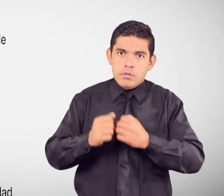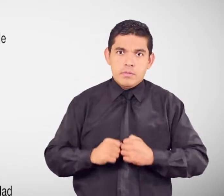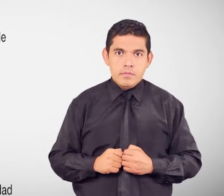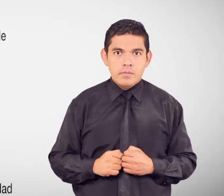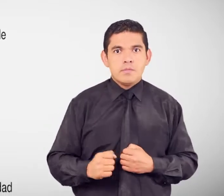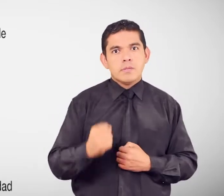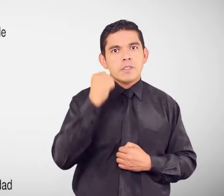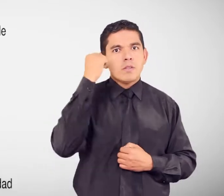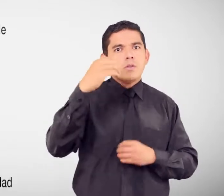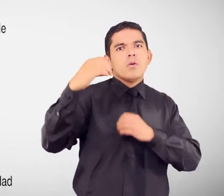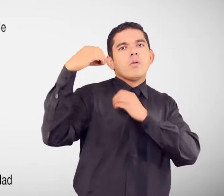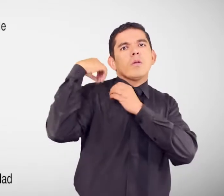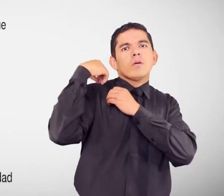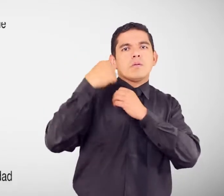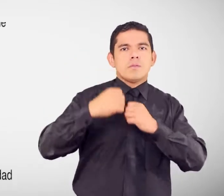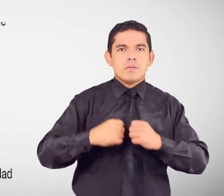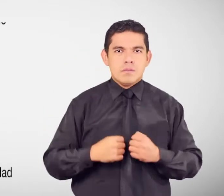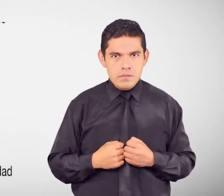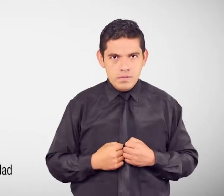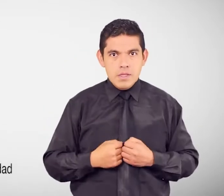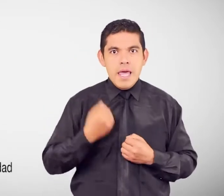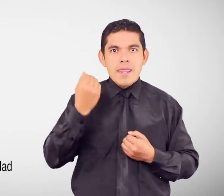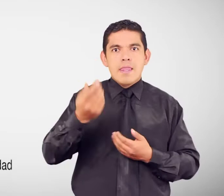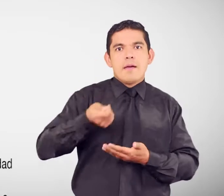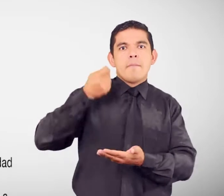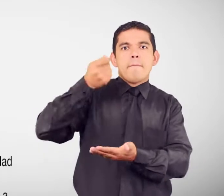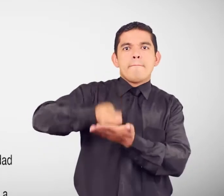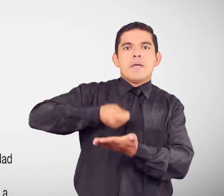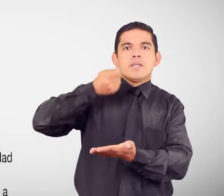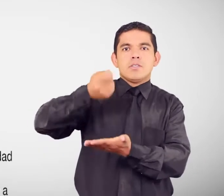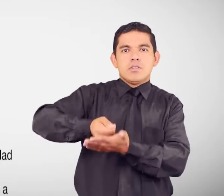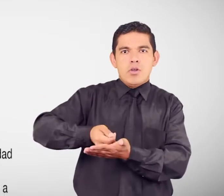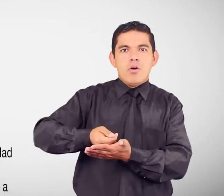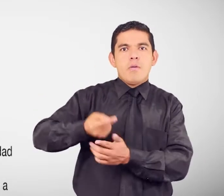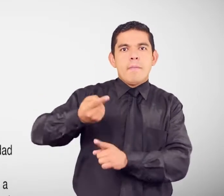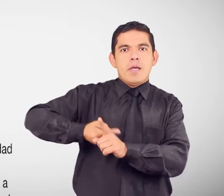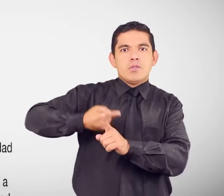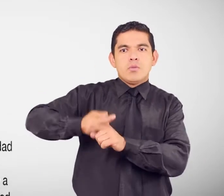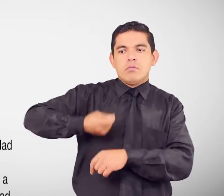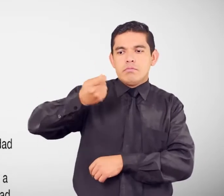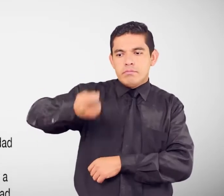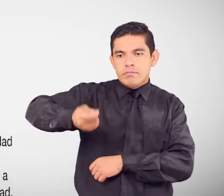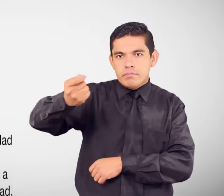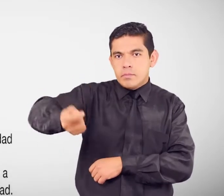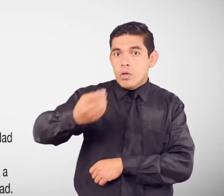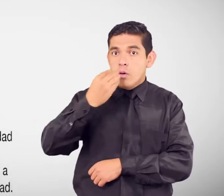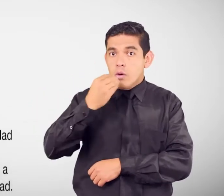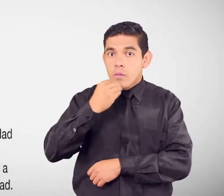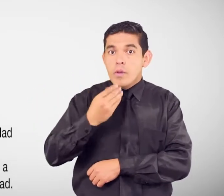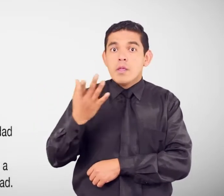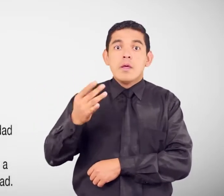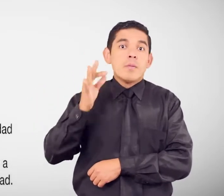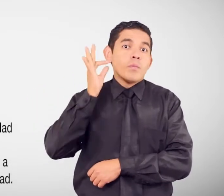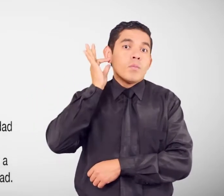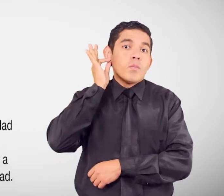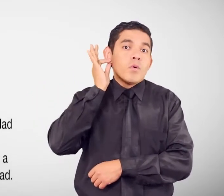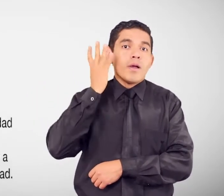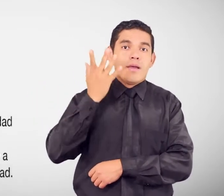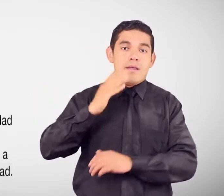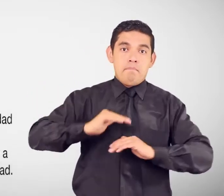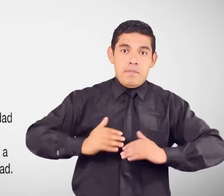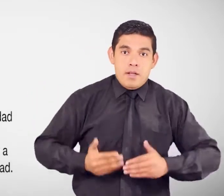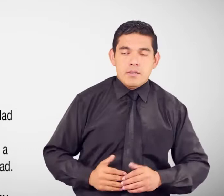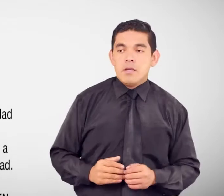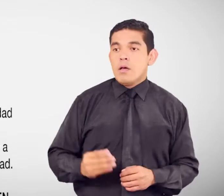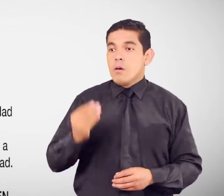En que consiste Alimentos para mujeres Embarazadas Alimentos a favor De niños Niñas Y adolescentes